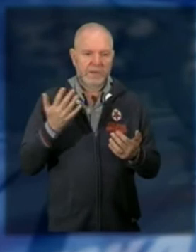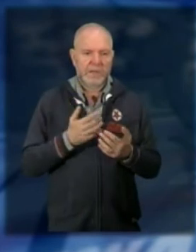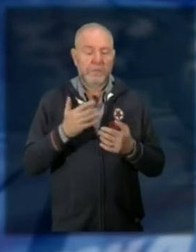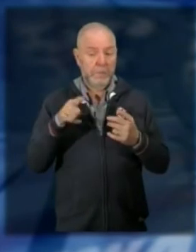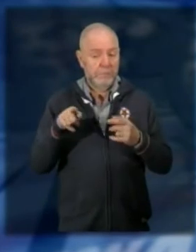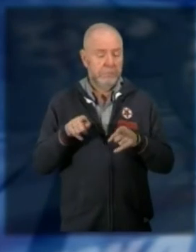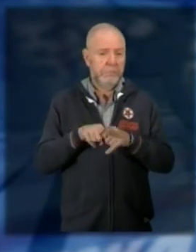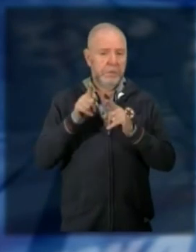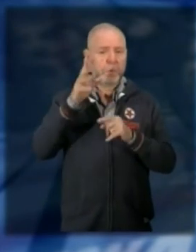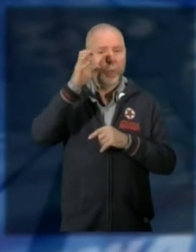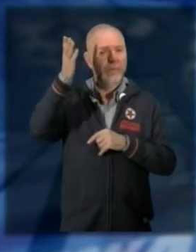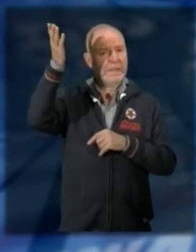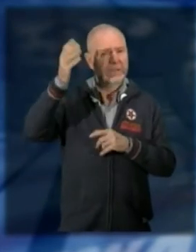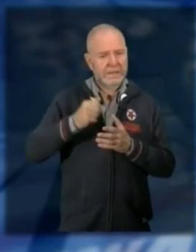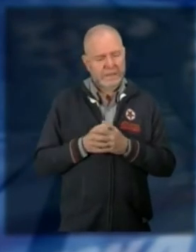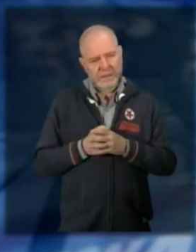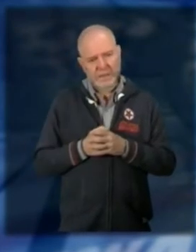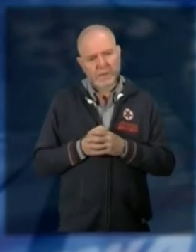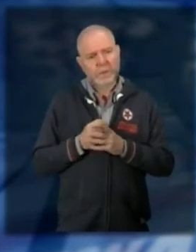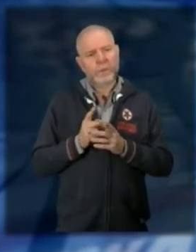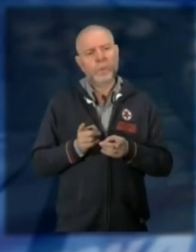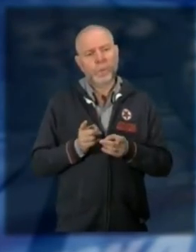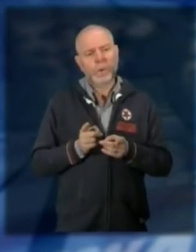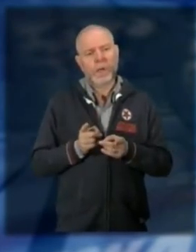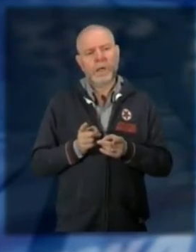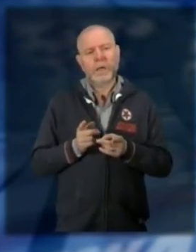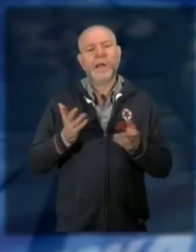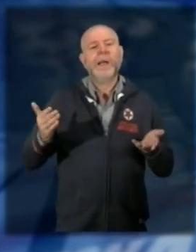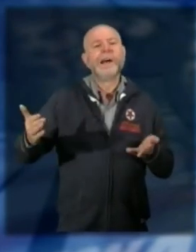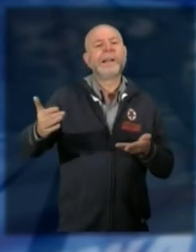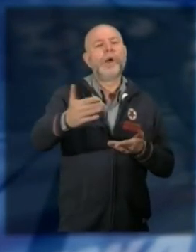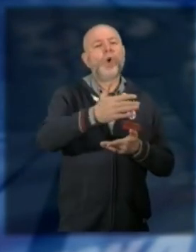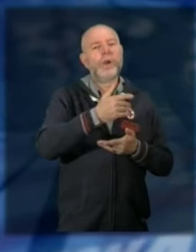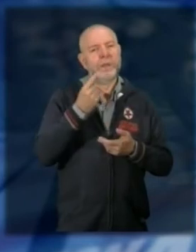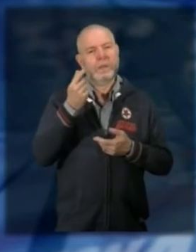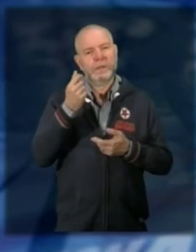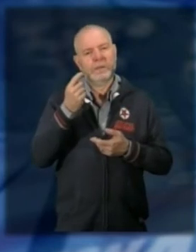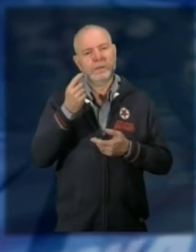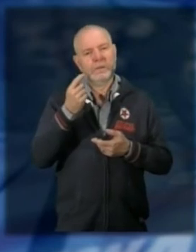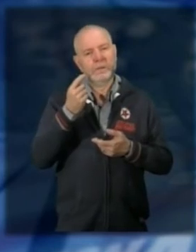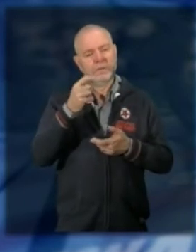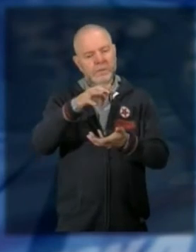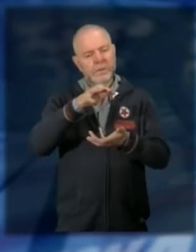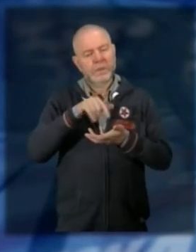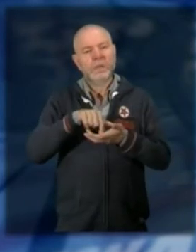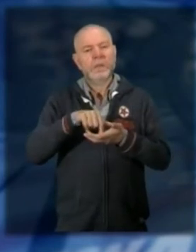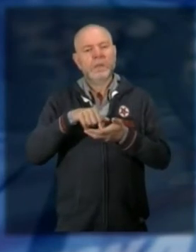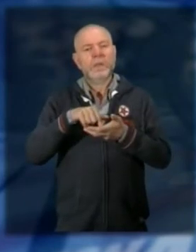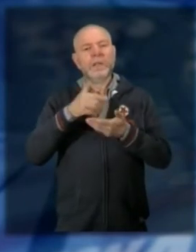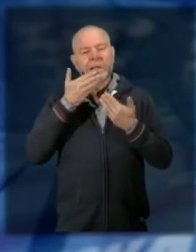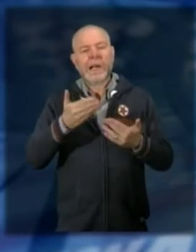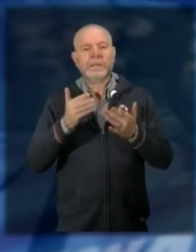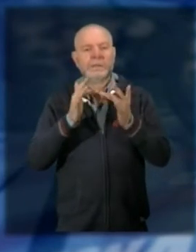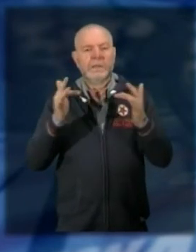fanno solamente le università quello di fare una raccolta di fondi via internet usiamo un po' questo linguaggio ma in cosa